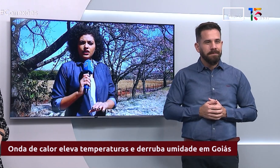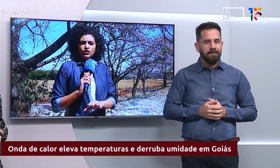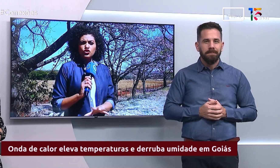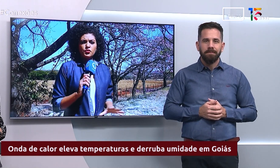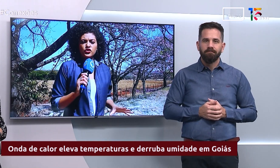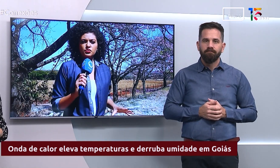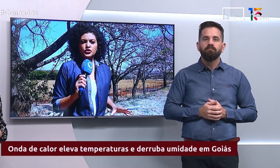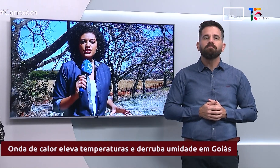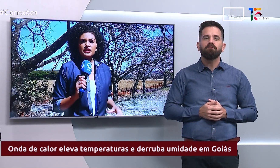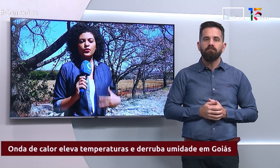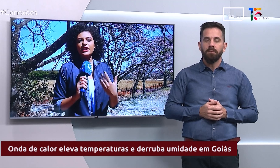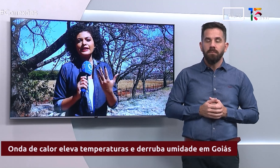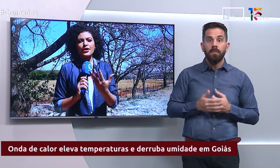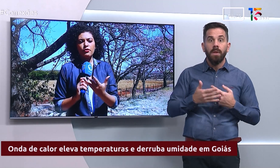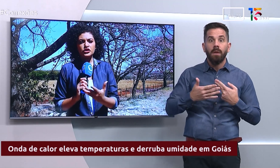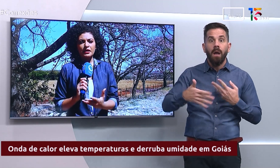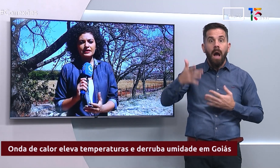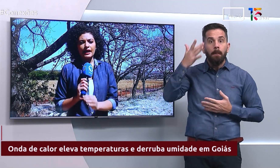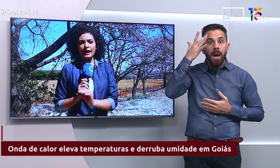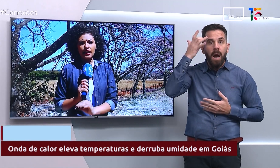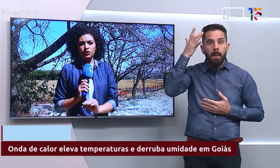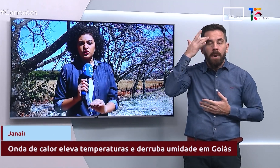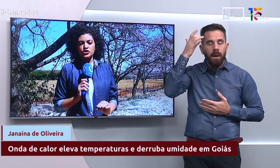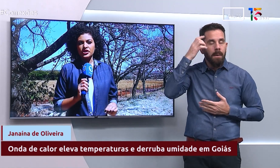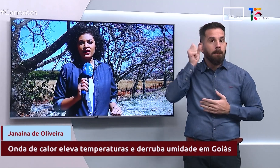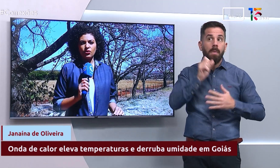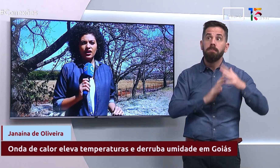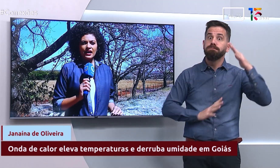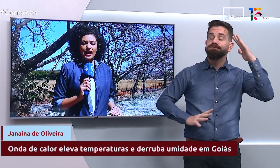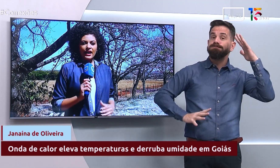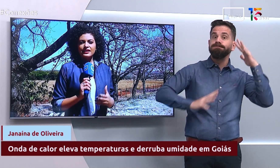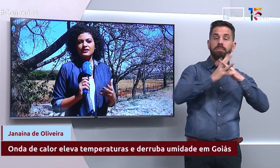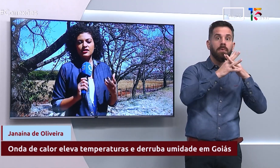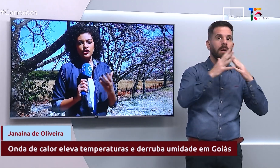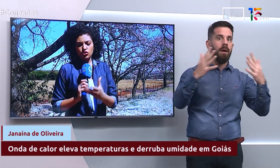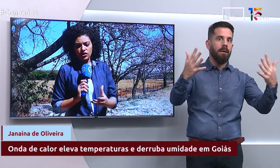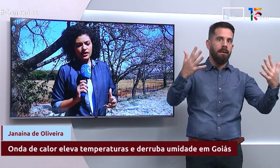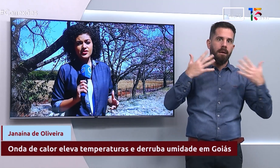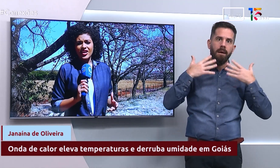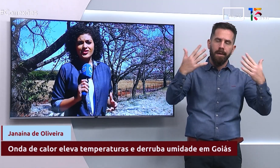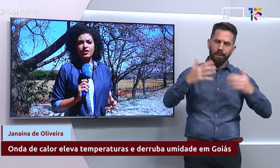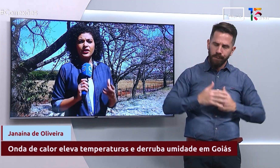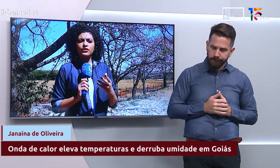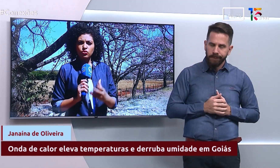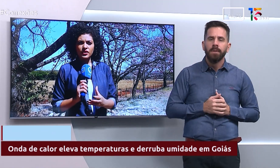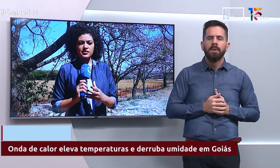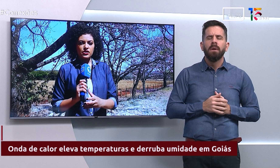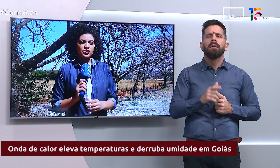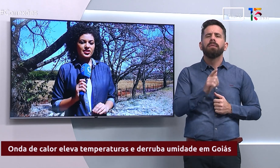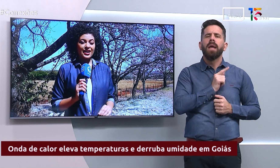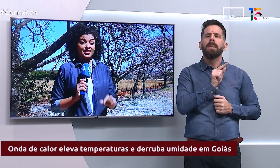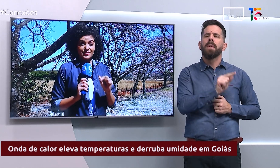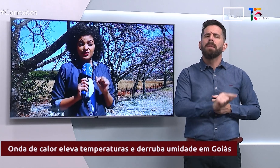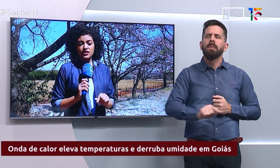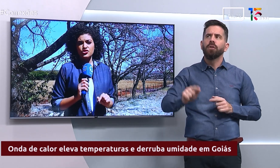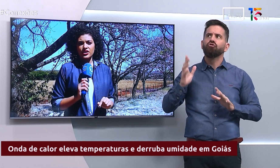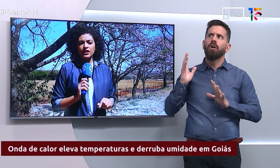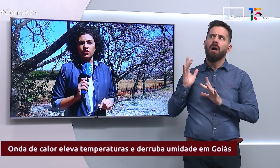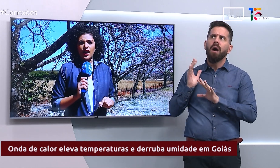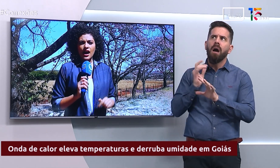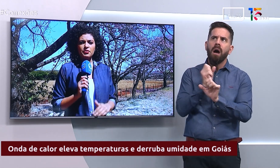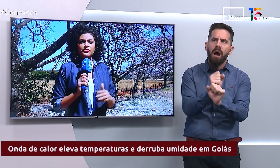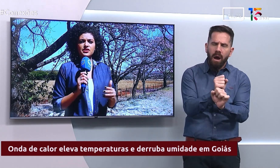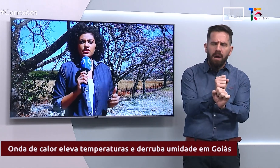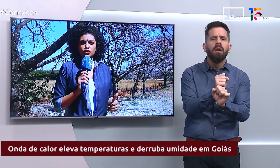Nos próximos dias, Goiânia pode bater recorde de calor. É que entre todas as temperaturas registradas neste